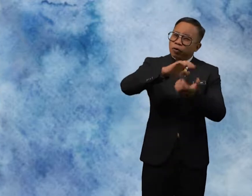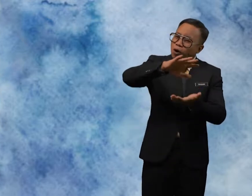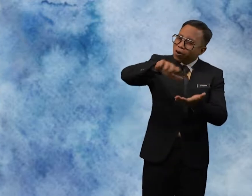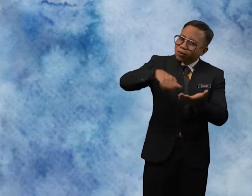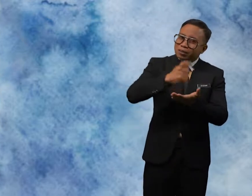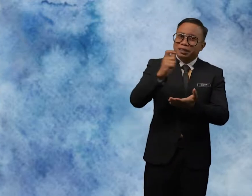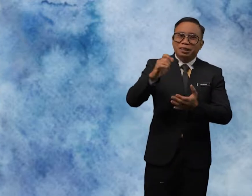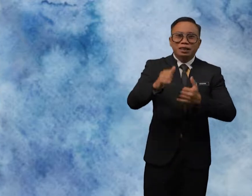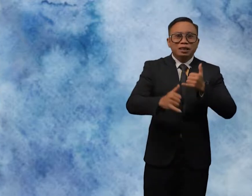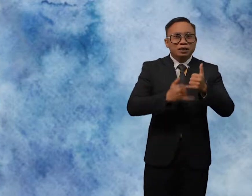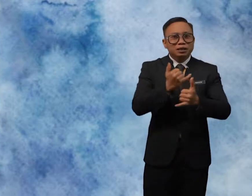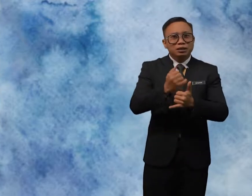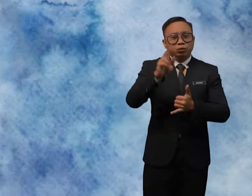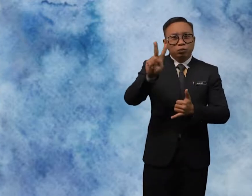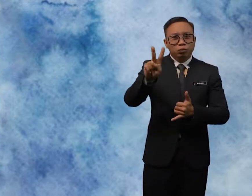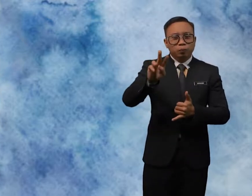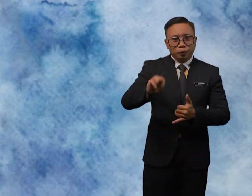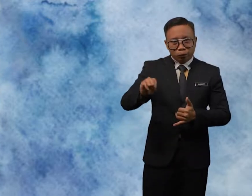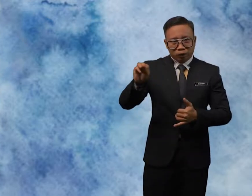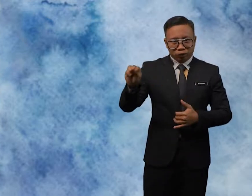all the year two pupils.